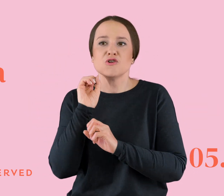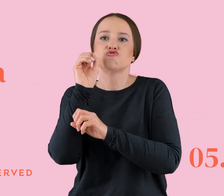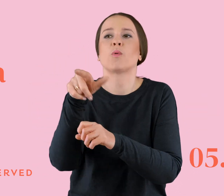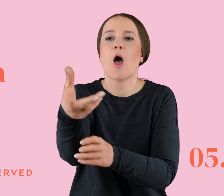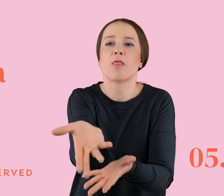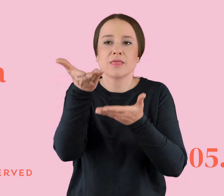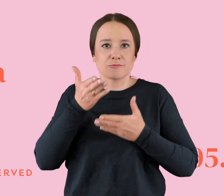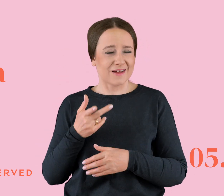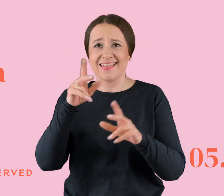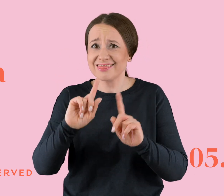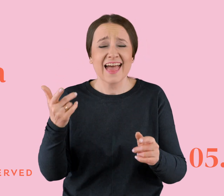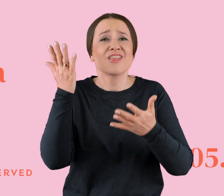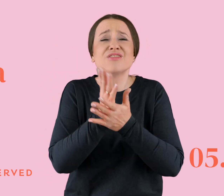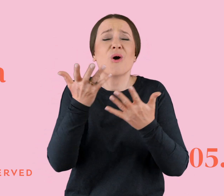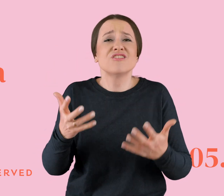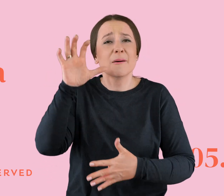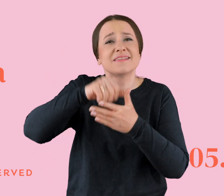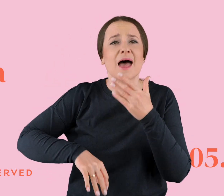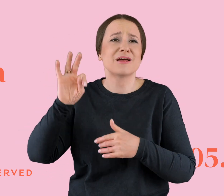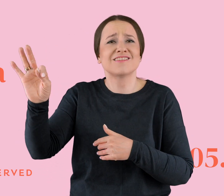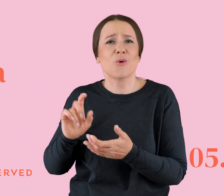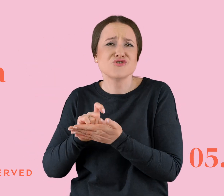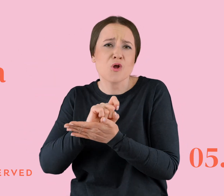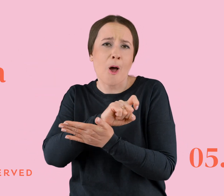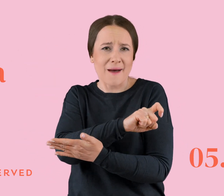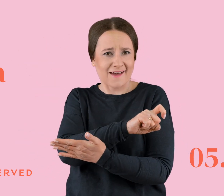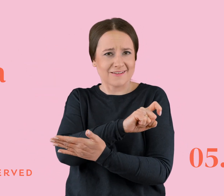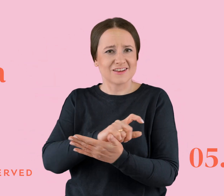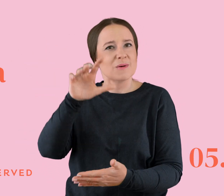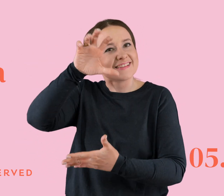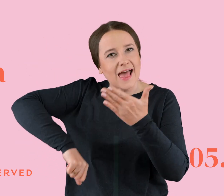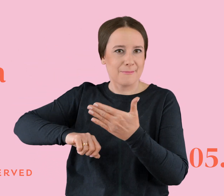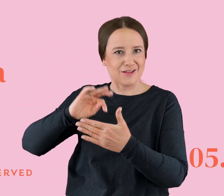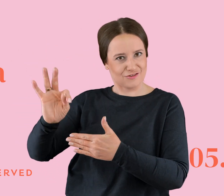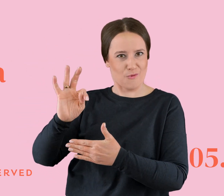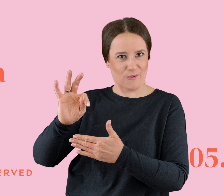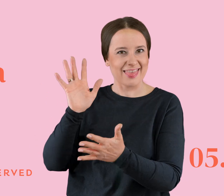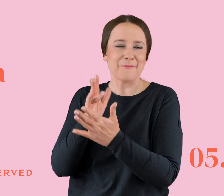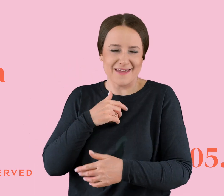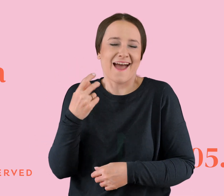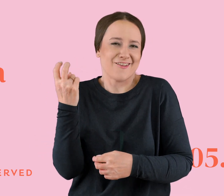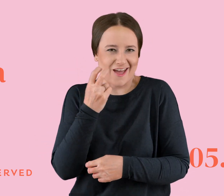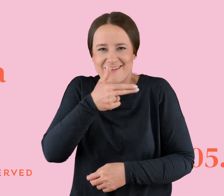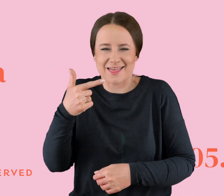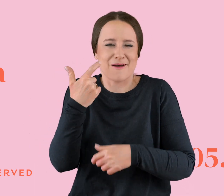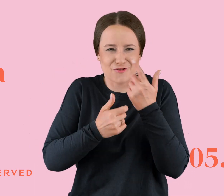odrobaczyć. To jest w ogóle bardzo ciekawy temat. Odrobaczanie typów. Ja o tym też zrobiłam epizod. No ale co ja robiłam, no? To ja aportowałam.